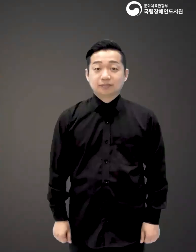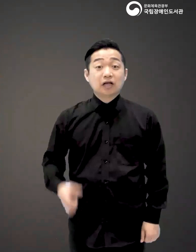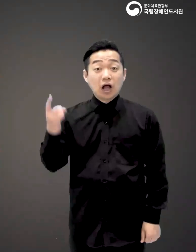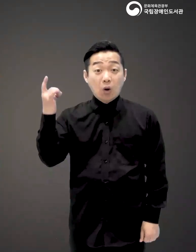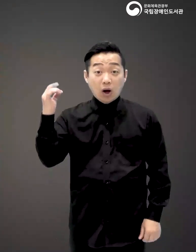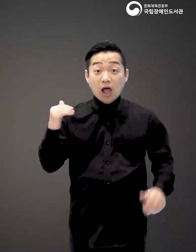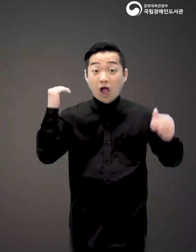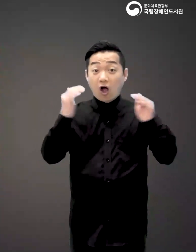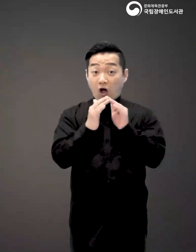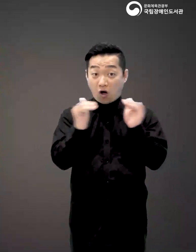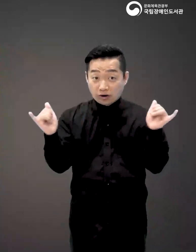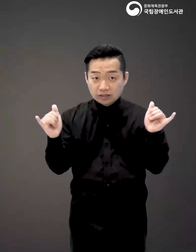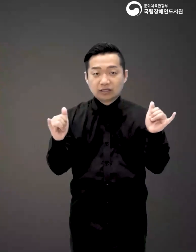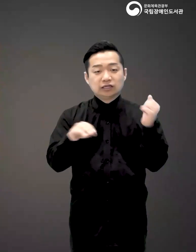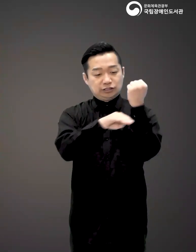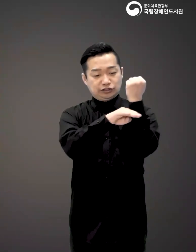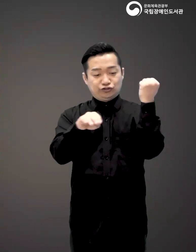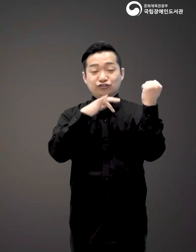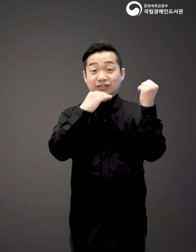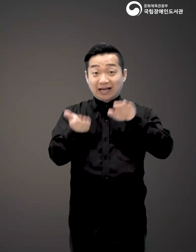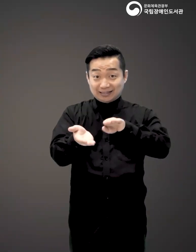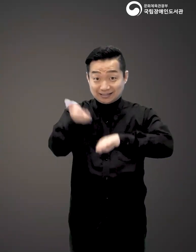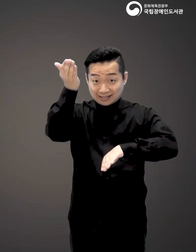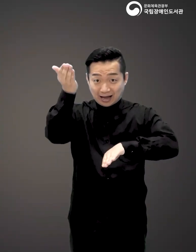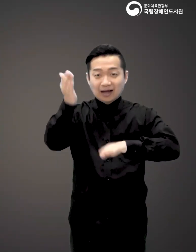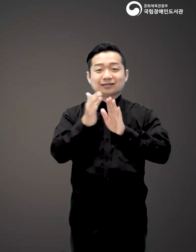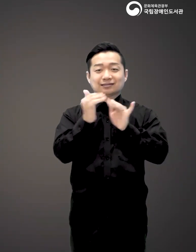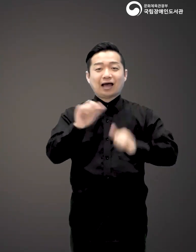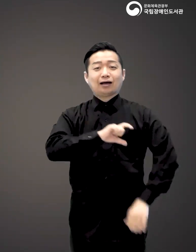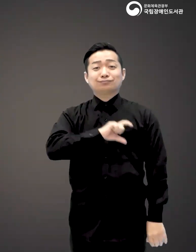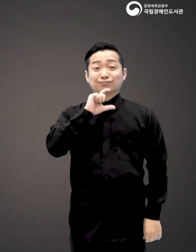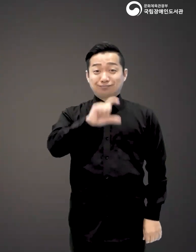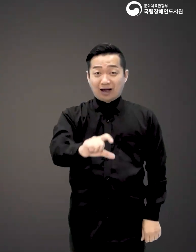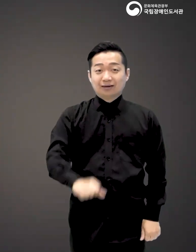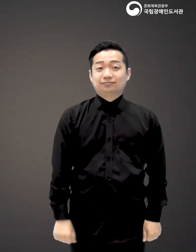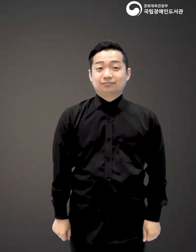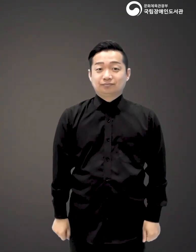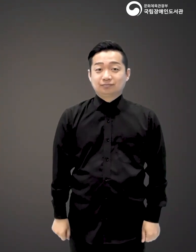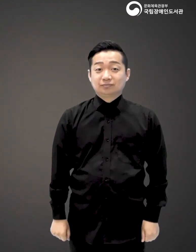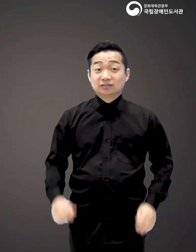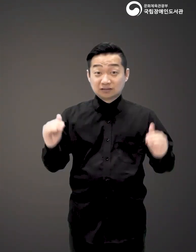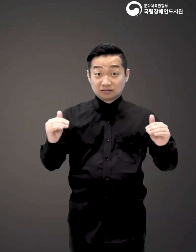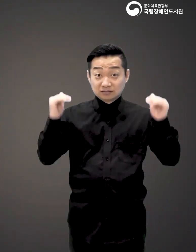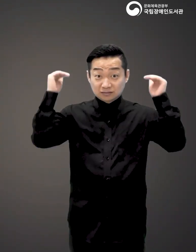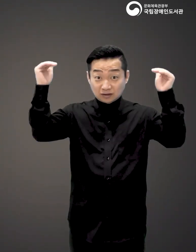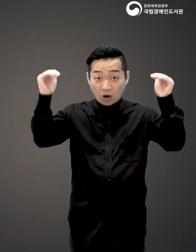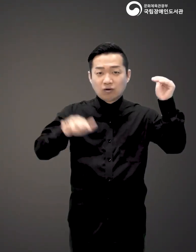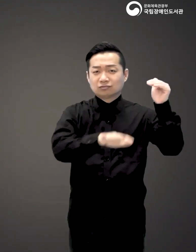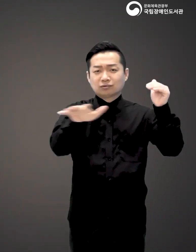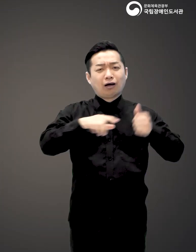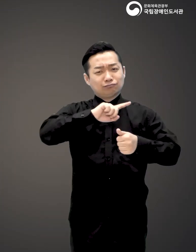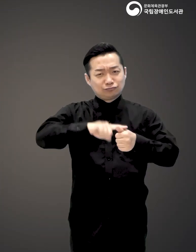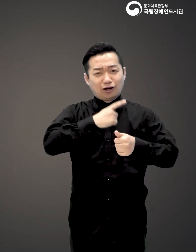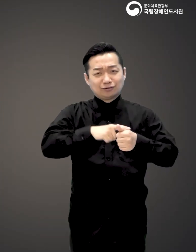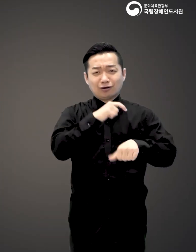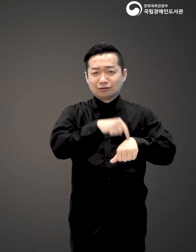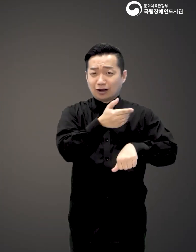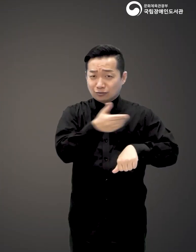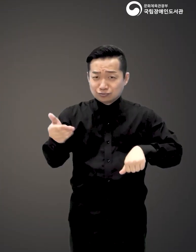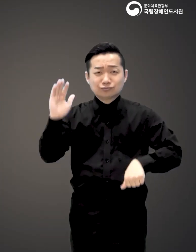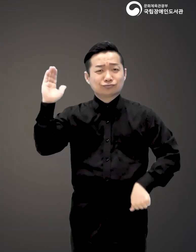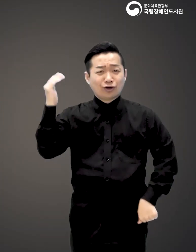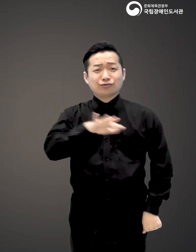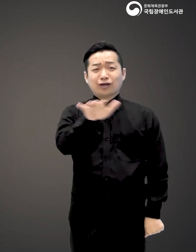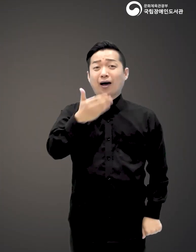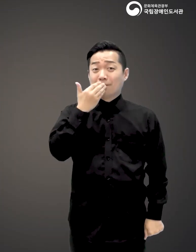본래 성인이란 일정 기준의 나이 이상이 된 사람을 말합니다. 그래서 성인은 누구나 시간이 지나면